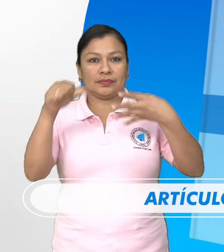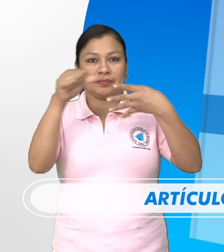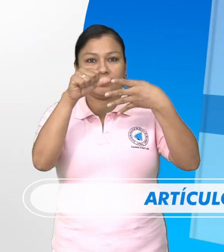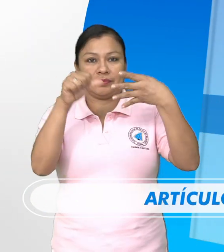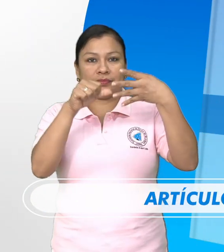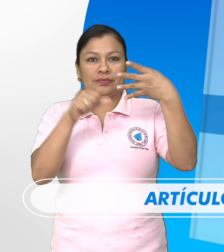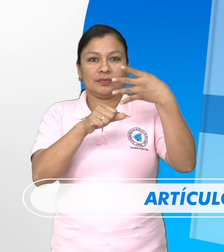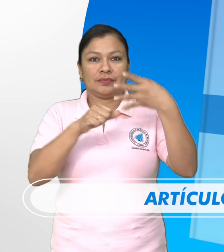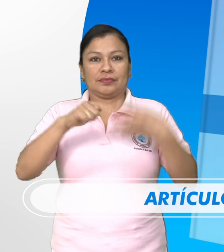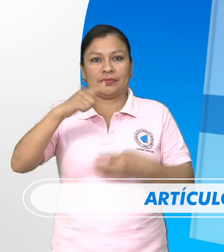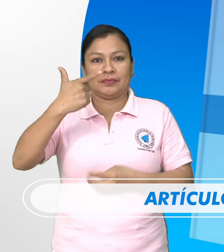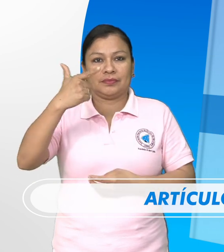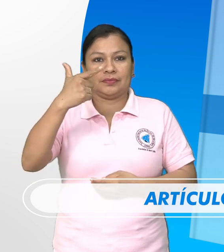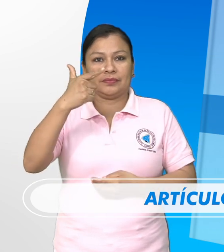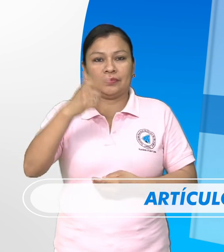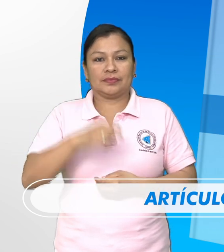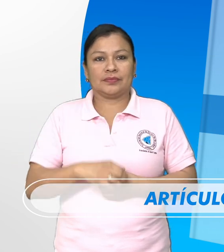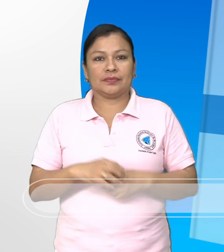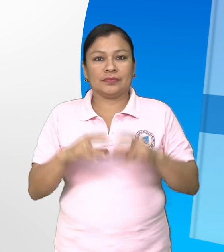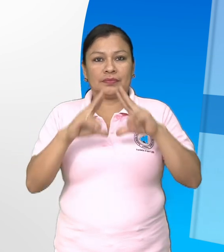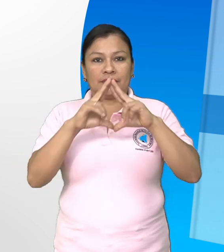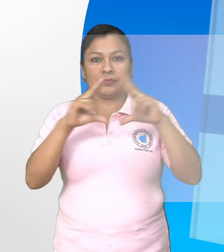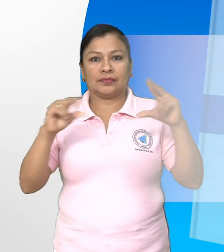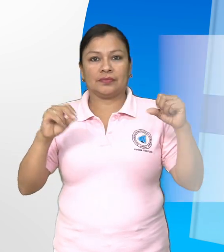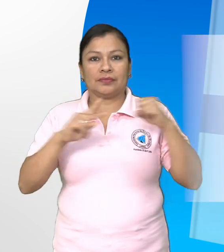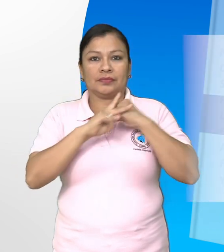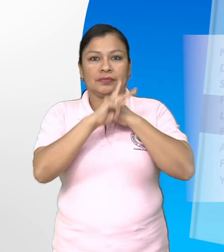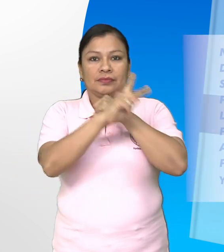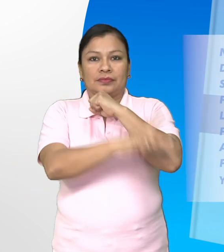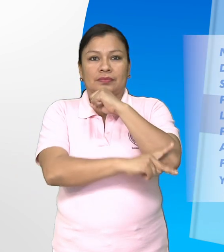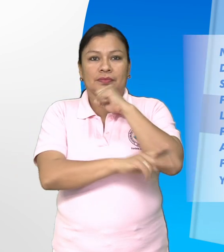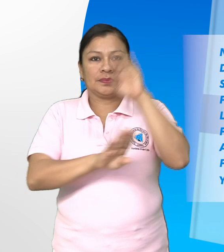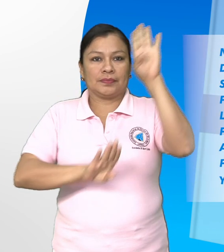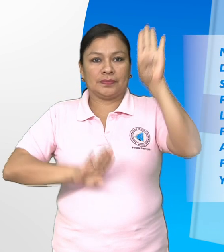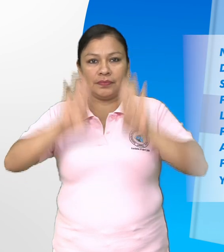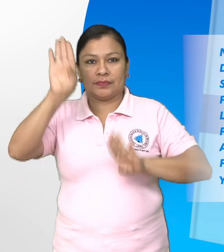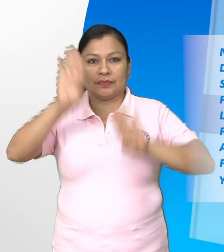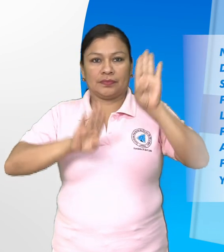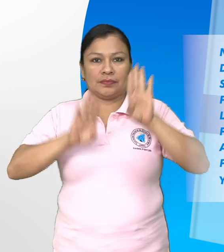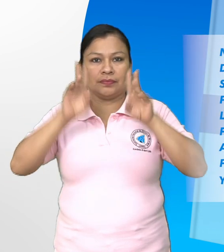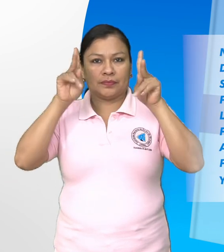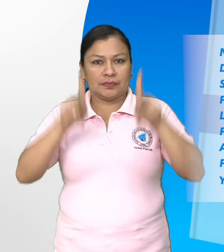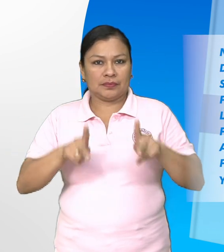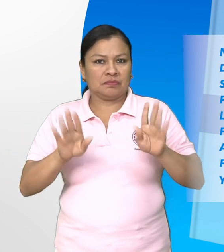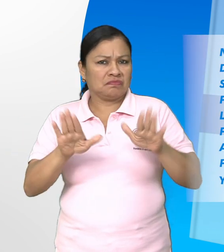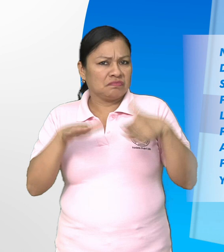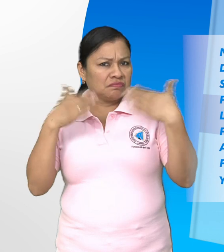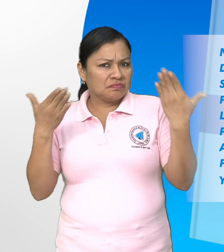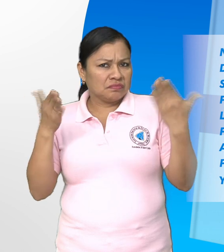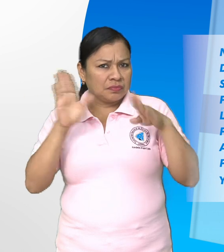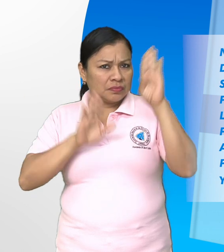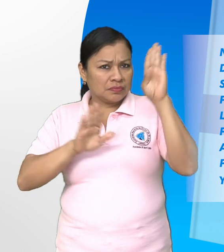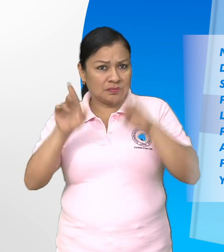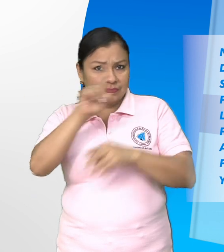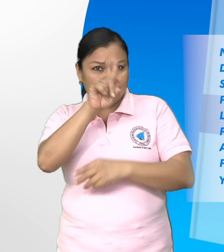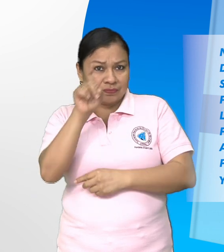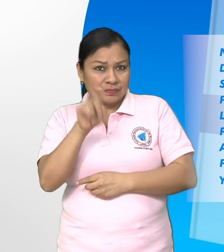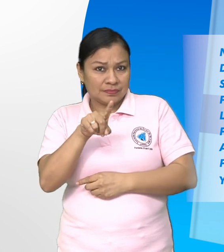Artículo 7 Nicaragua es una república democrática. La democracia se